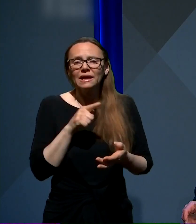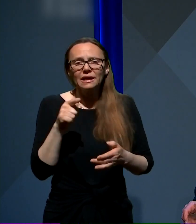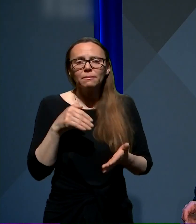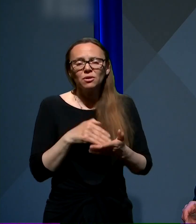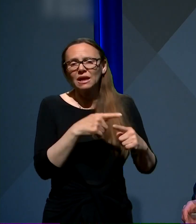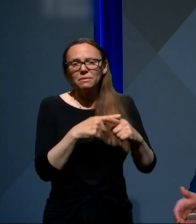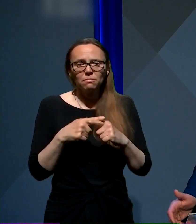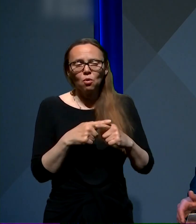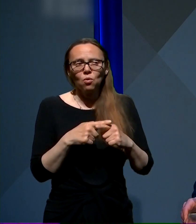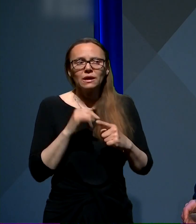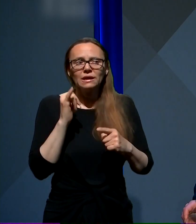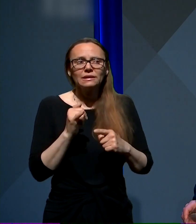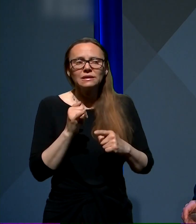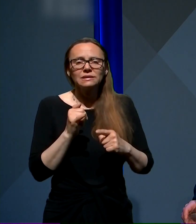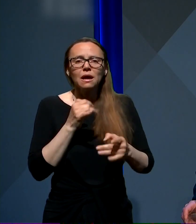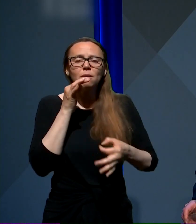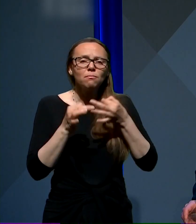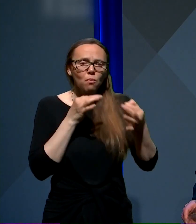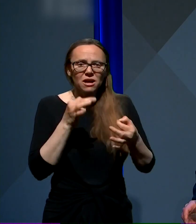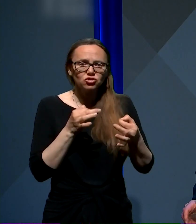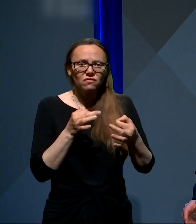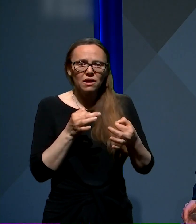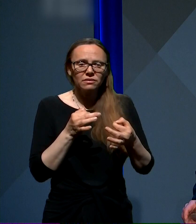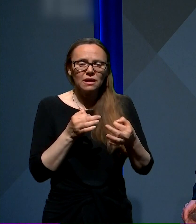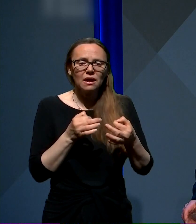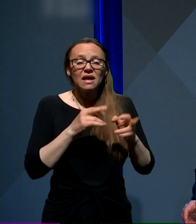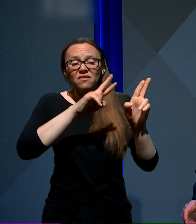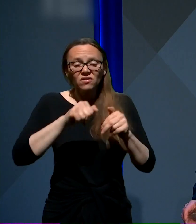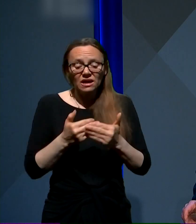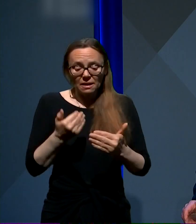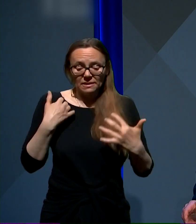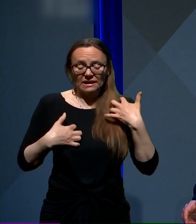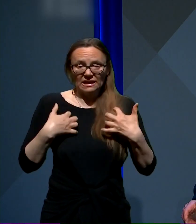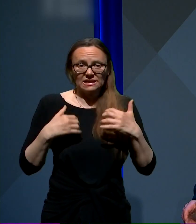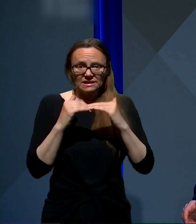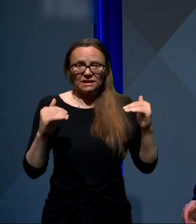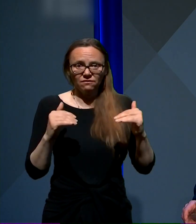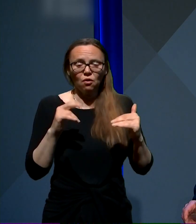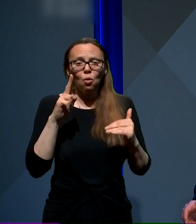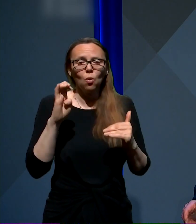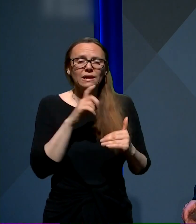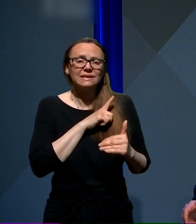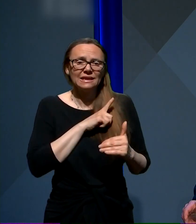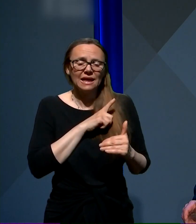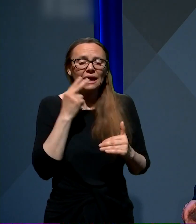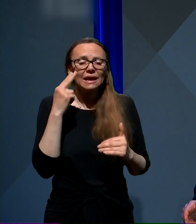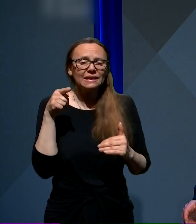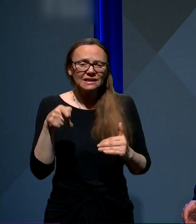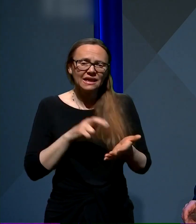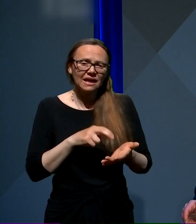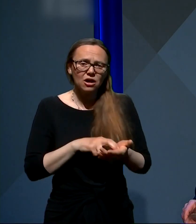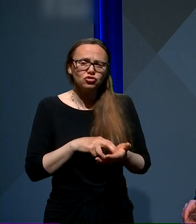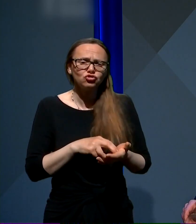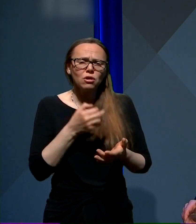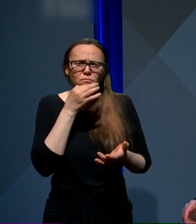popraševanje efektivno vrne na predkriznji nivo. OECD je glede tega še konzervativnejši